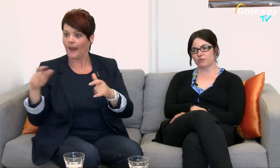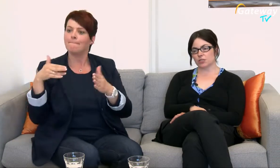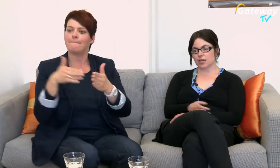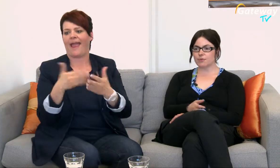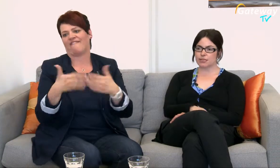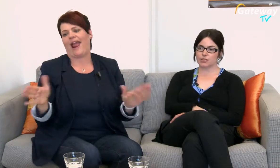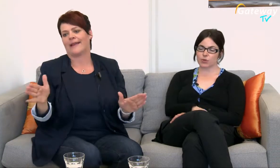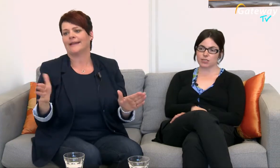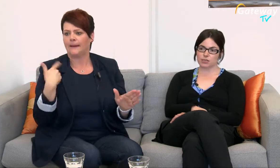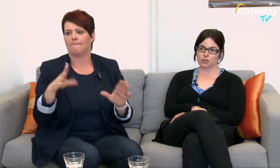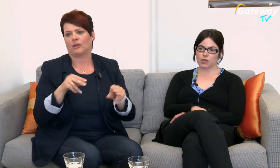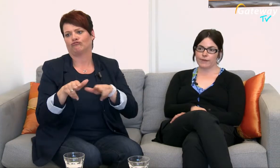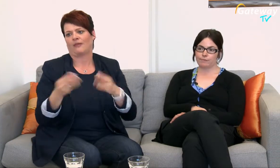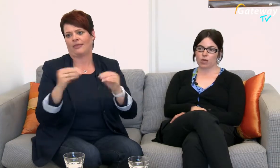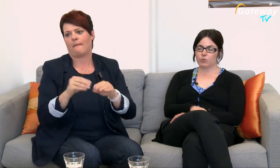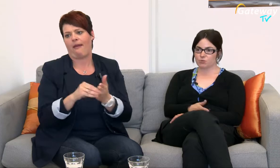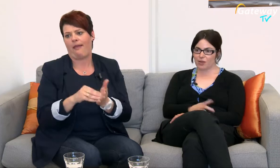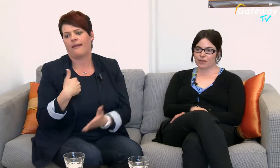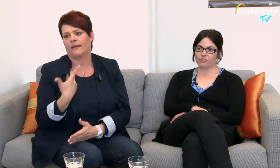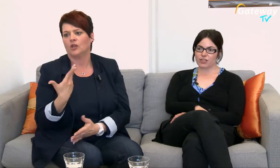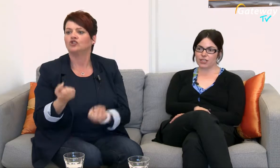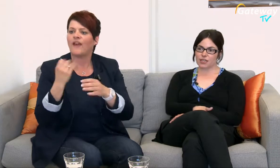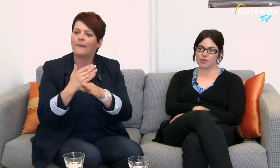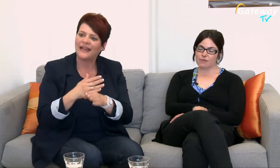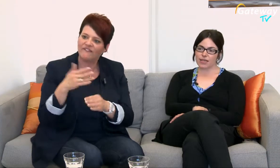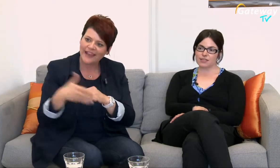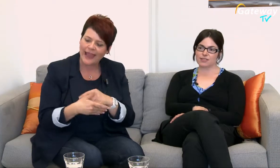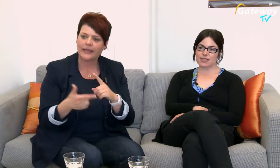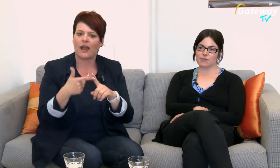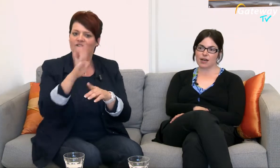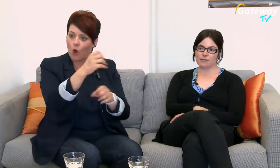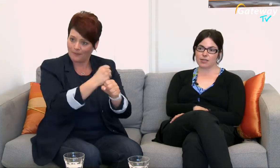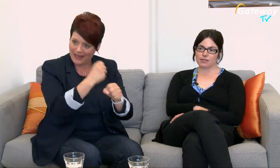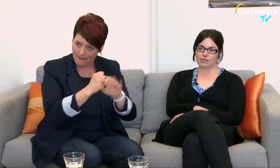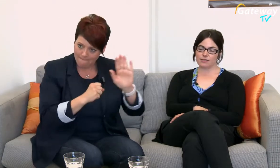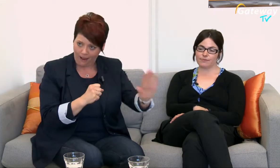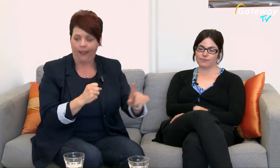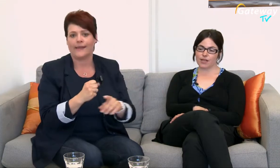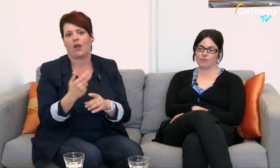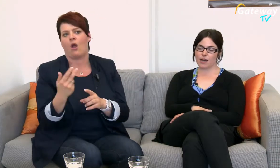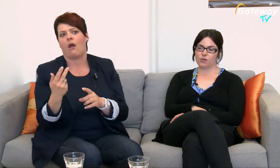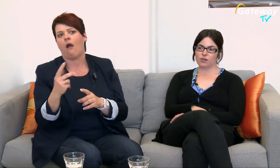wird Da habe ich halt entsprechend auch mit dem Schwerbehindertenvertreter der Mitarbeiter zusammengearbeitet Aber auch